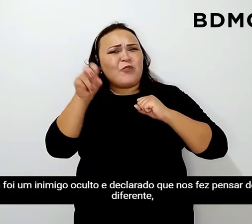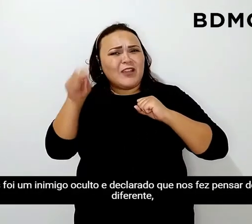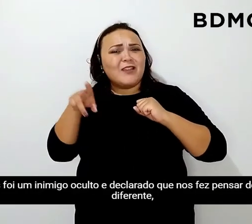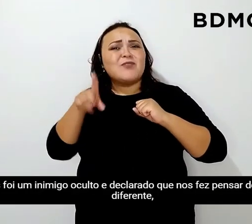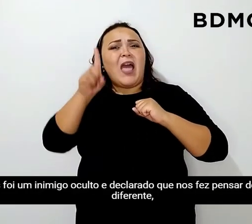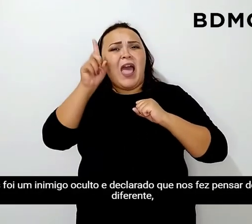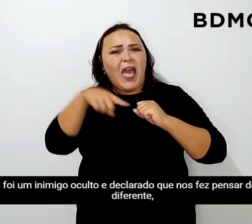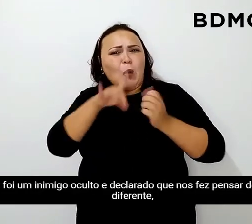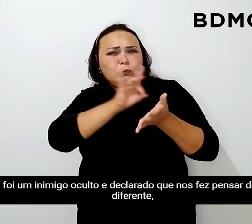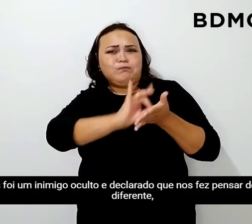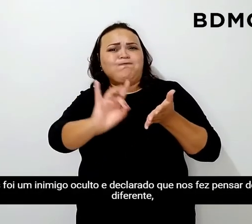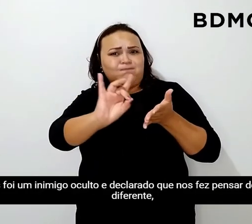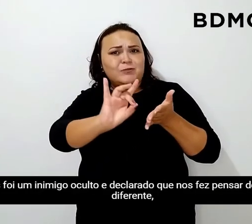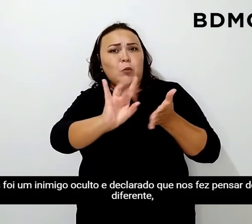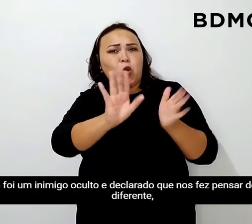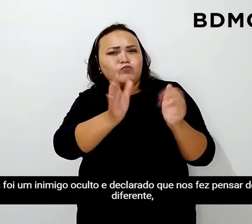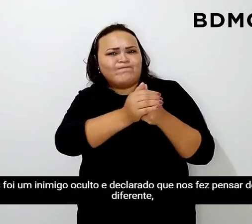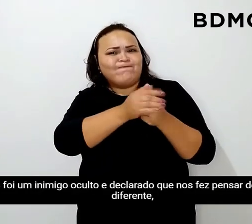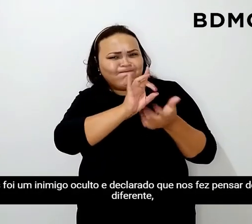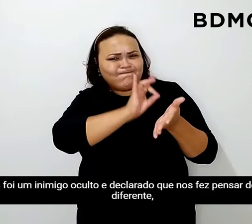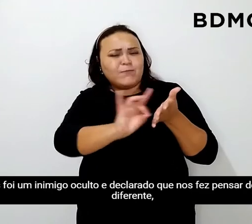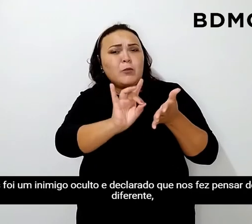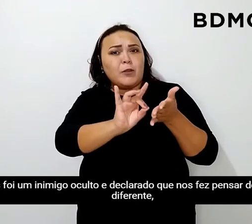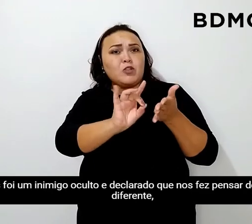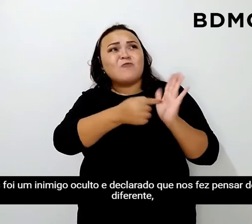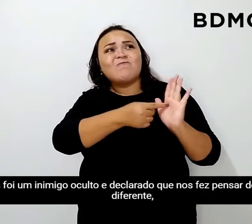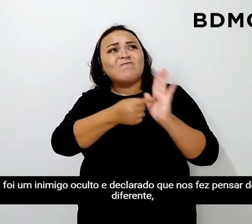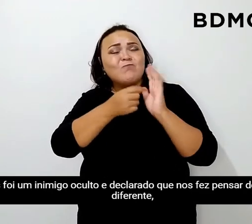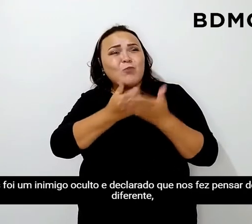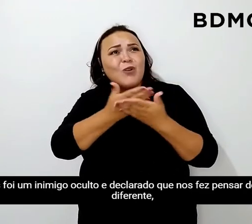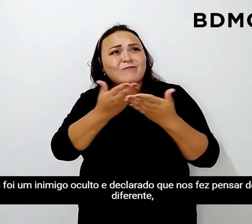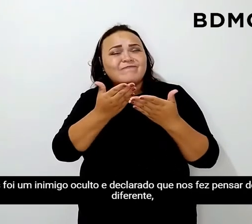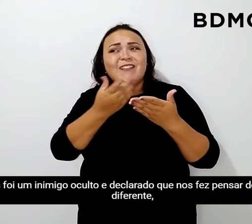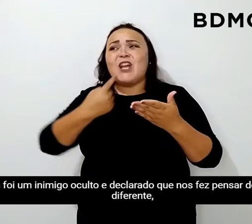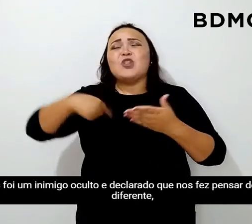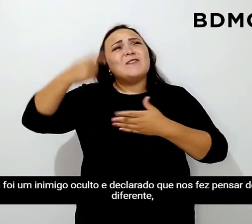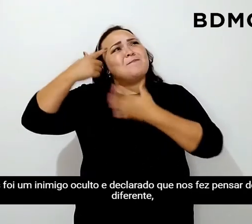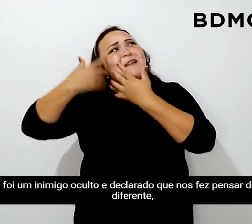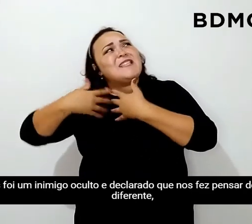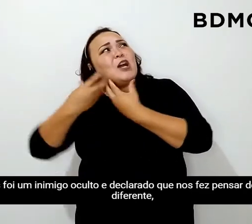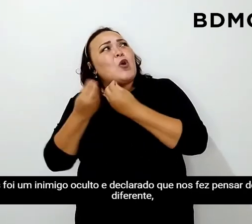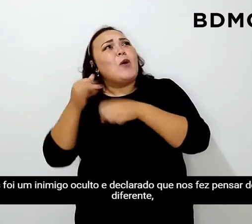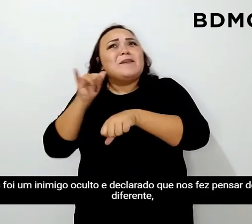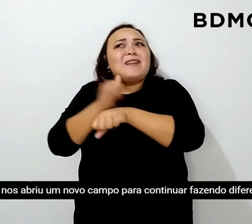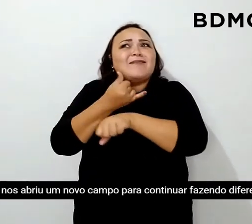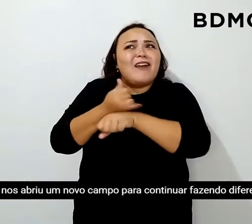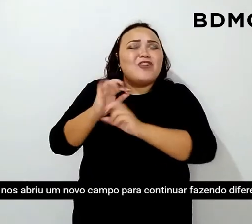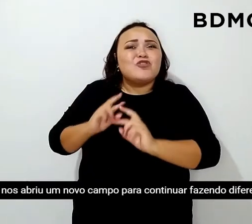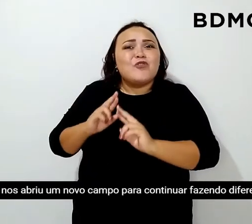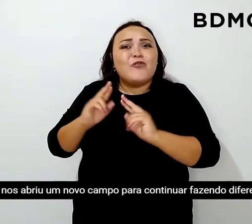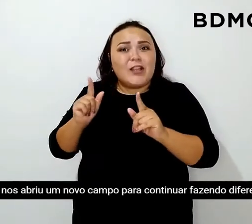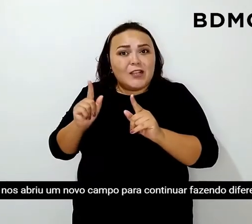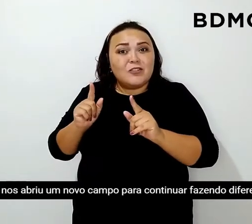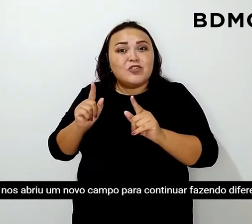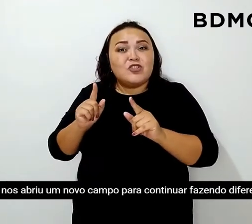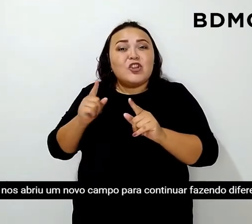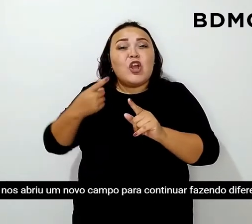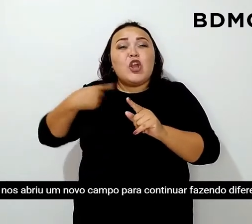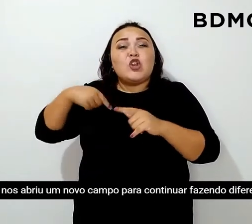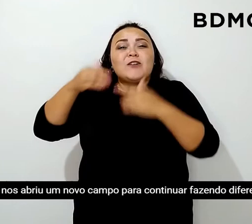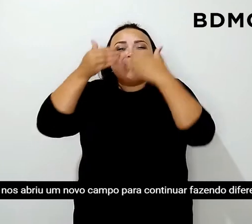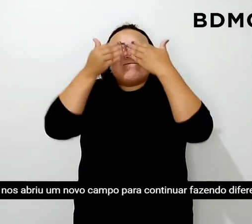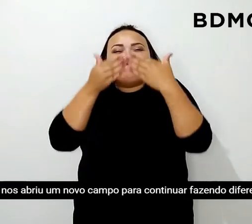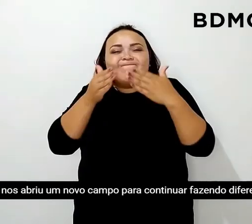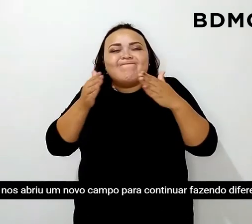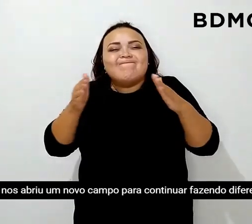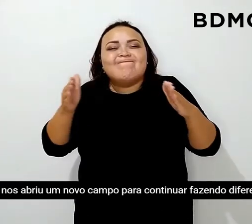um inimigo oculto e declarado que, não sei pensar de formas diferentes, e nos